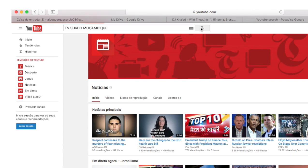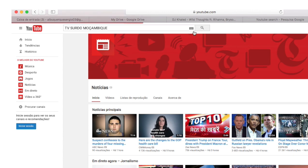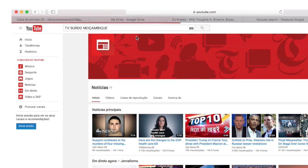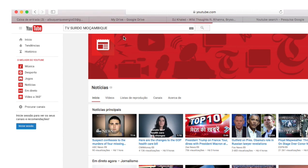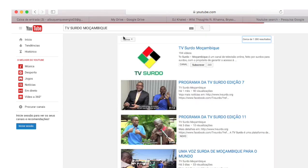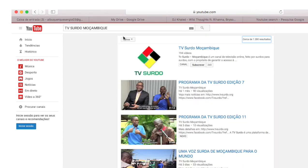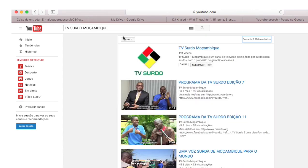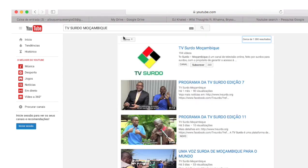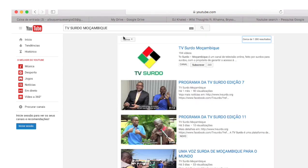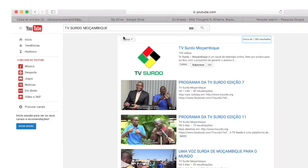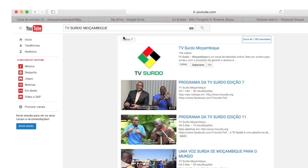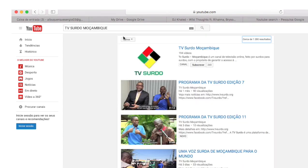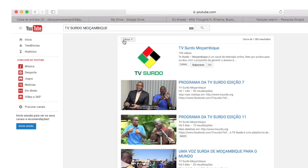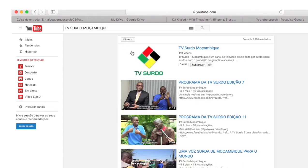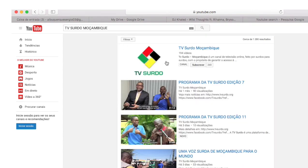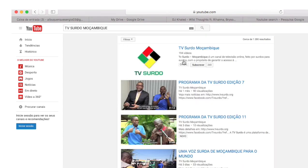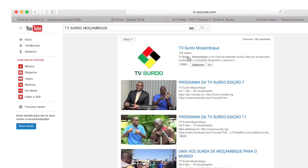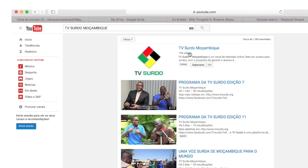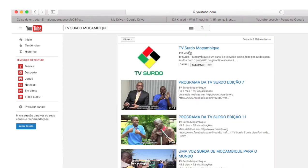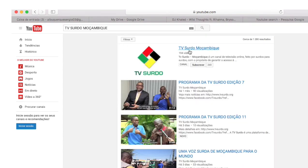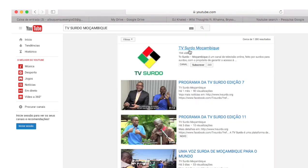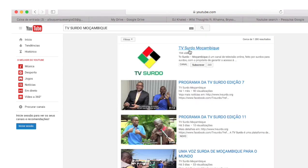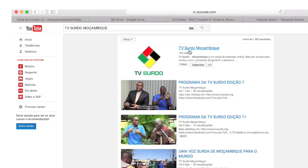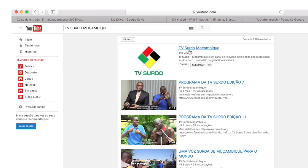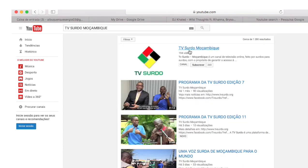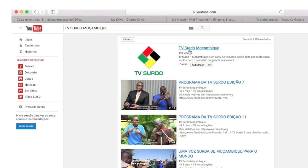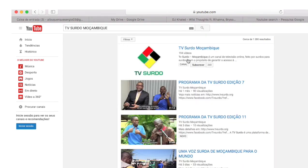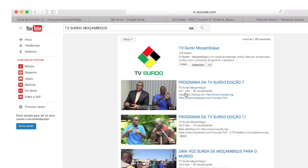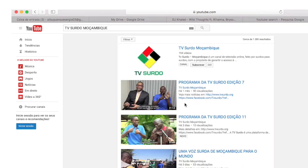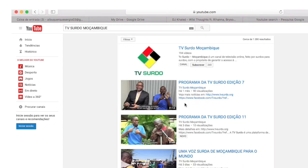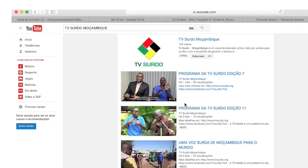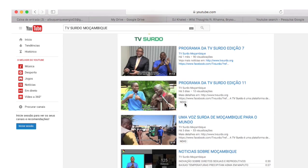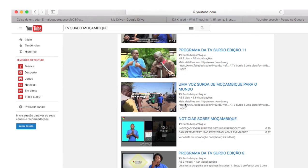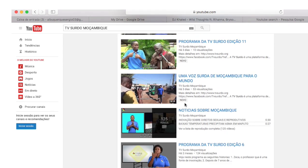E poderá desfrutar de inúmeros vídeos de que o canal dispõe.